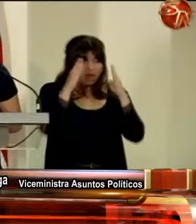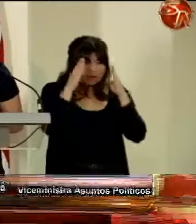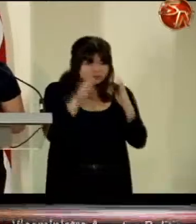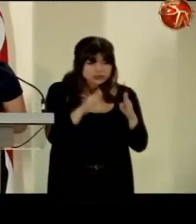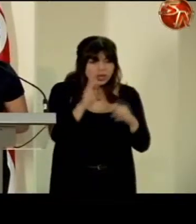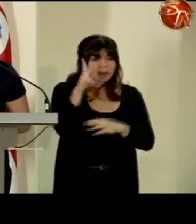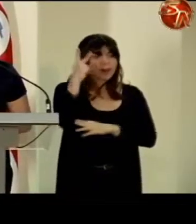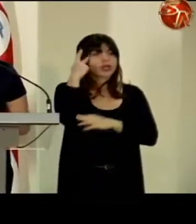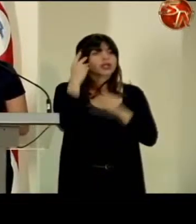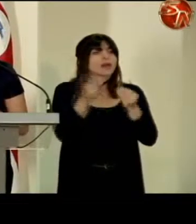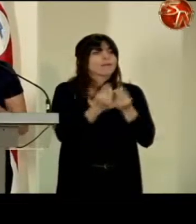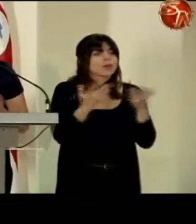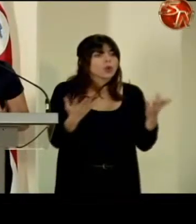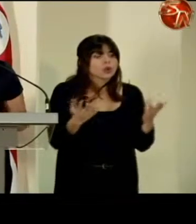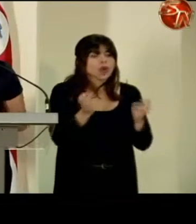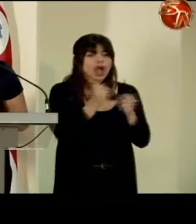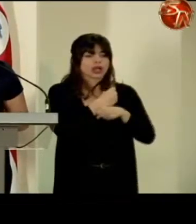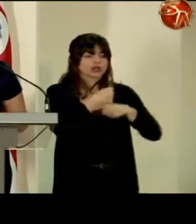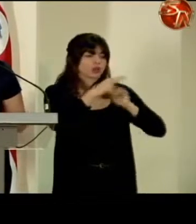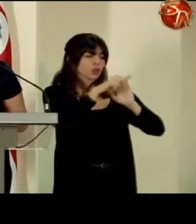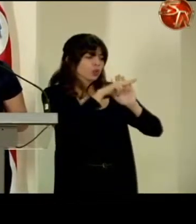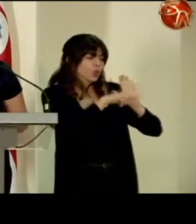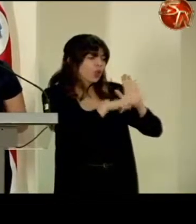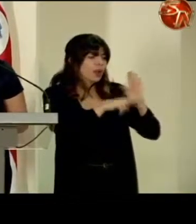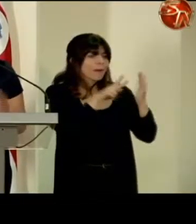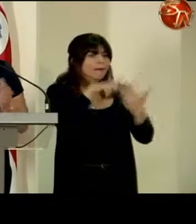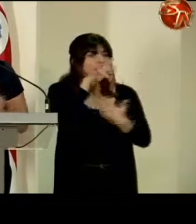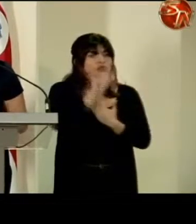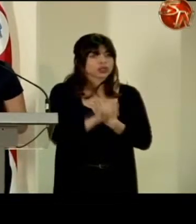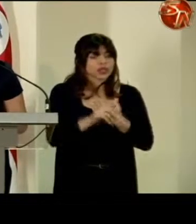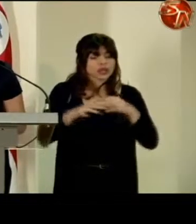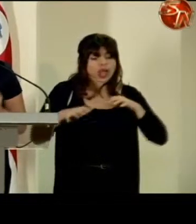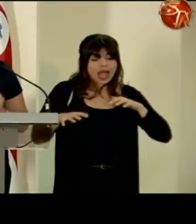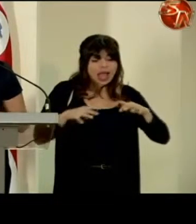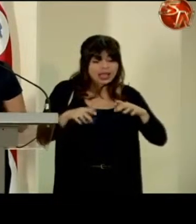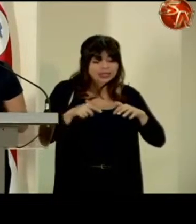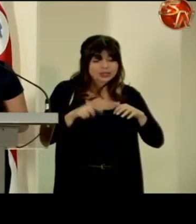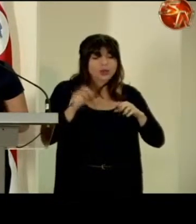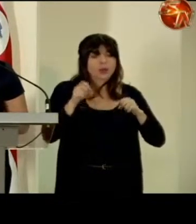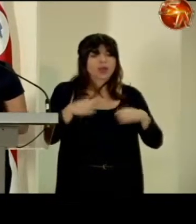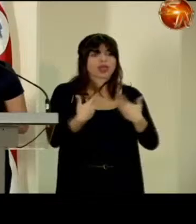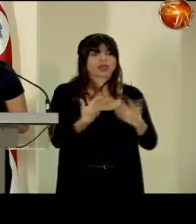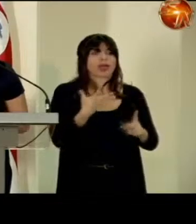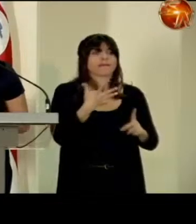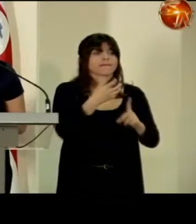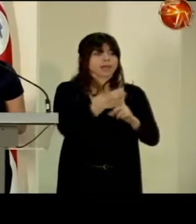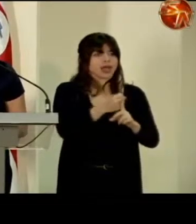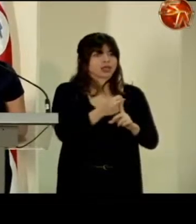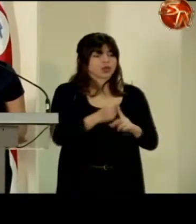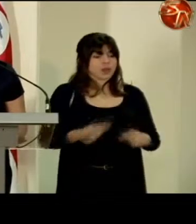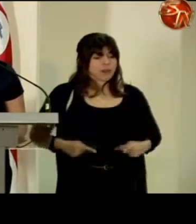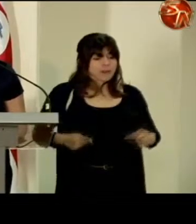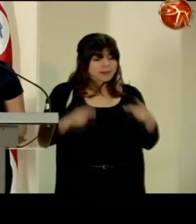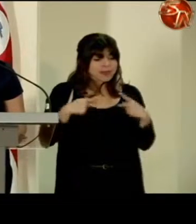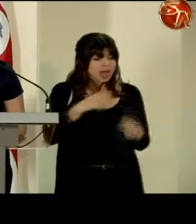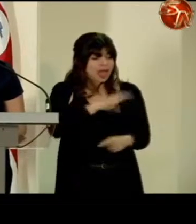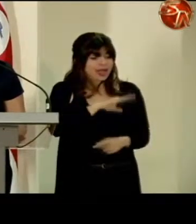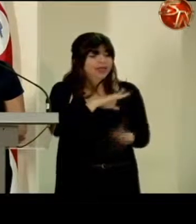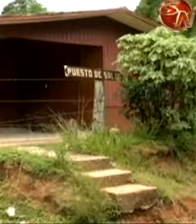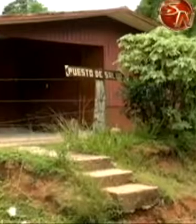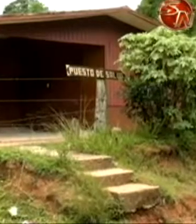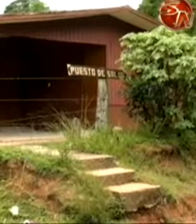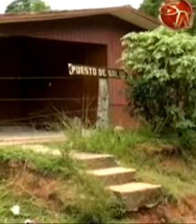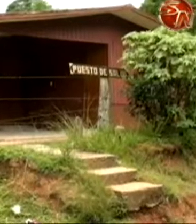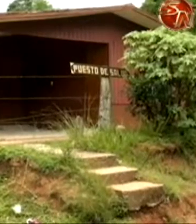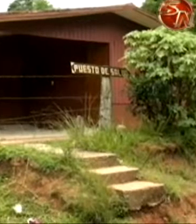política pública, elaboración de normativa, proyectos y acciones que impacten la calidad de vida y los derechos humanos de las